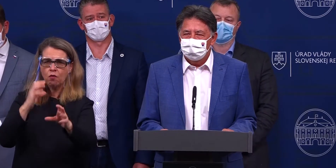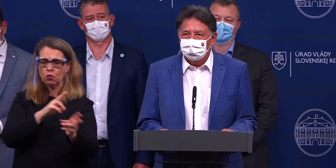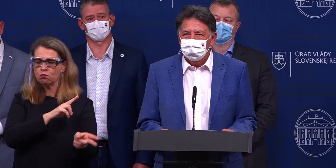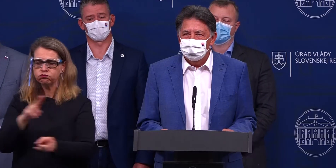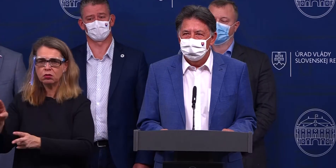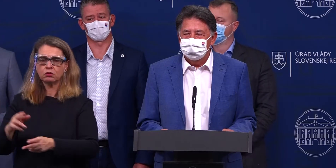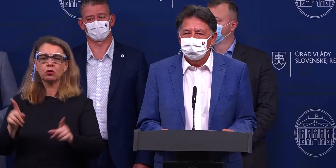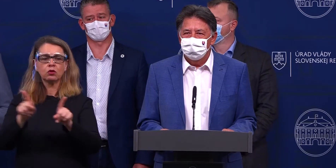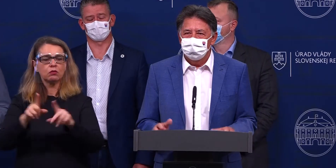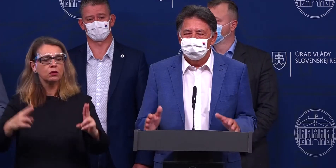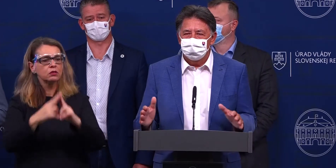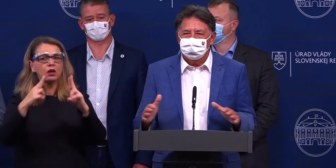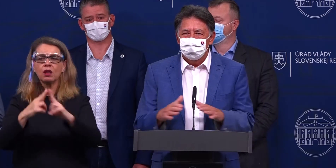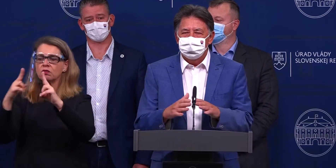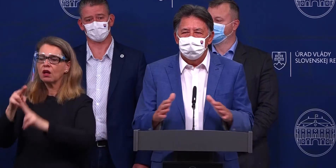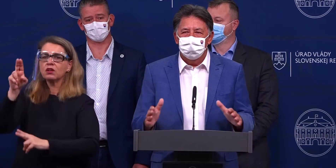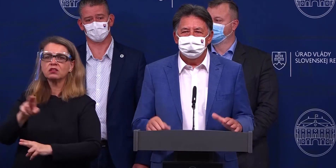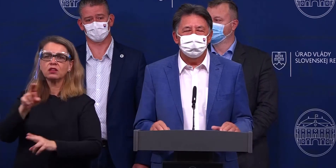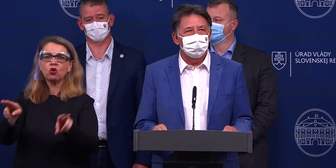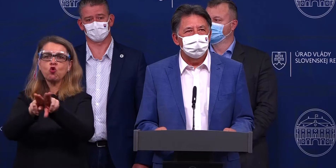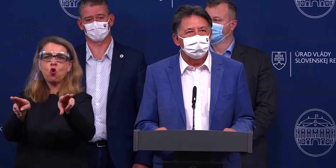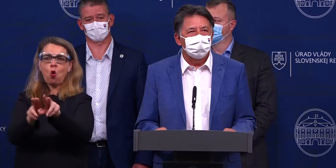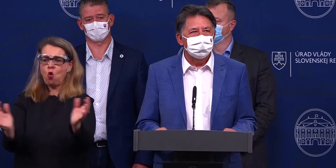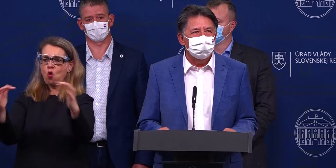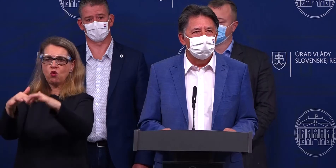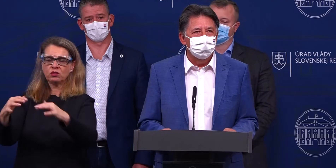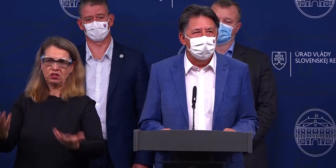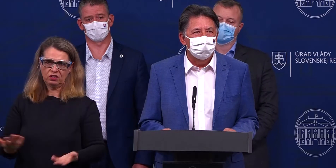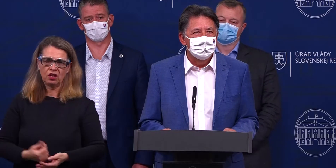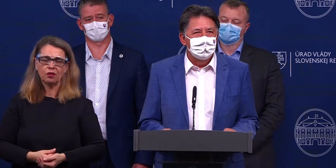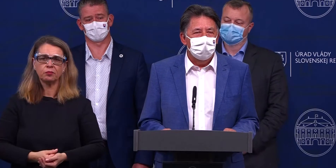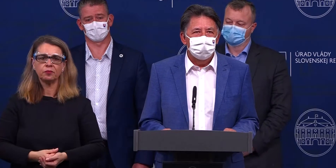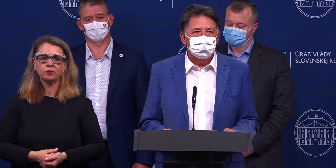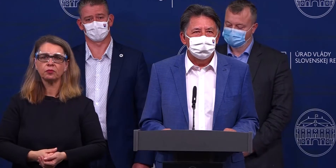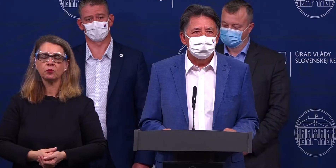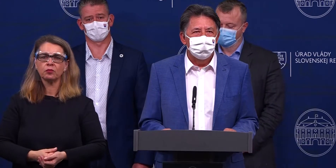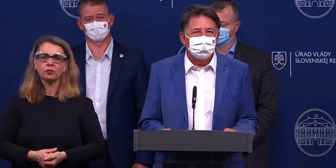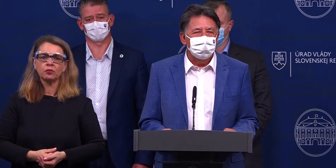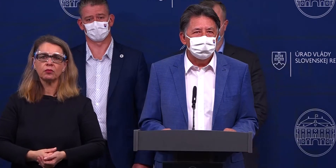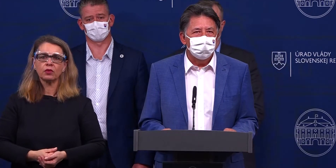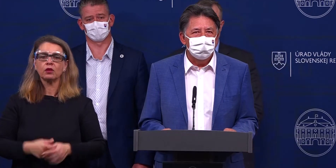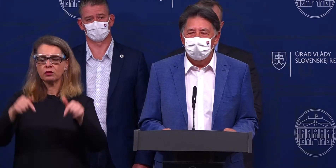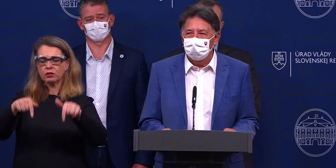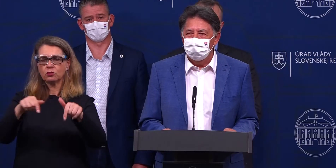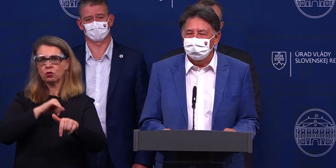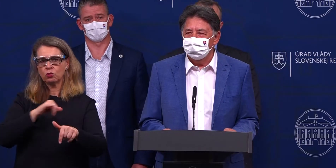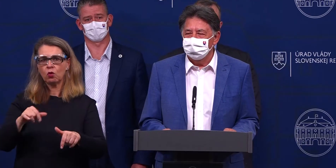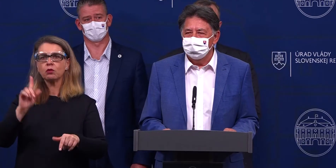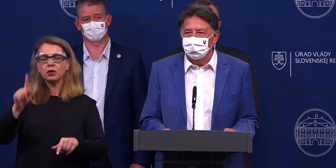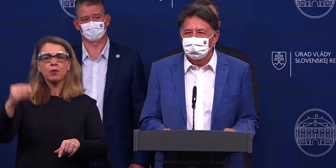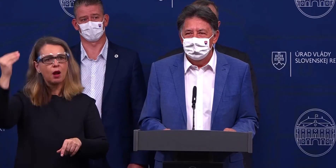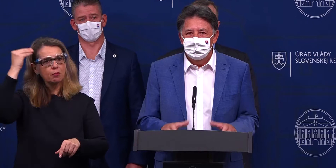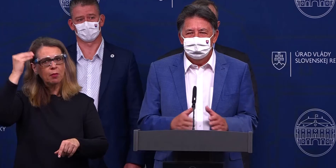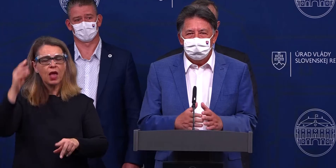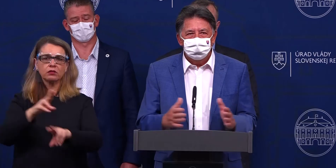aj stretávaniu na Cinturinoch, ktoré sa väčšinou koncentruje do toho posledného dňa pamiatky z osnulých. Tento rok by mala pamiatka